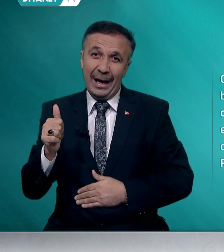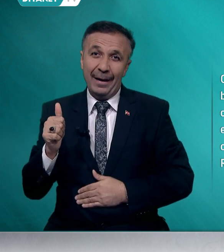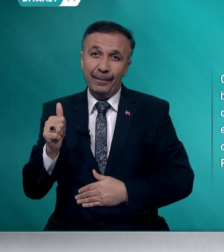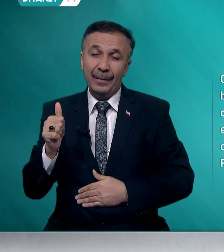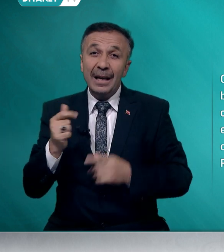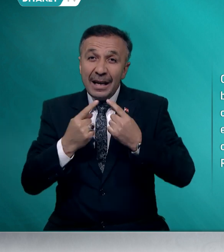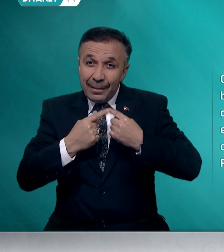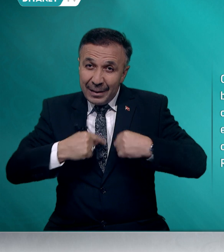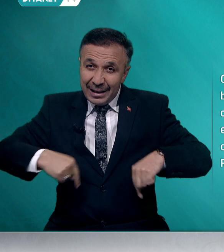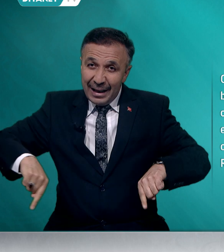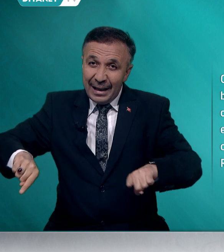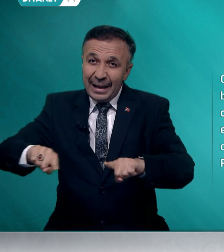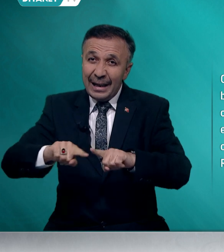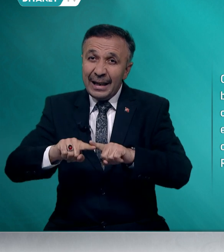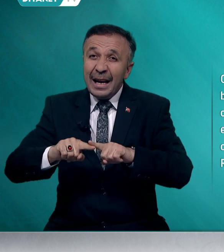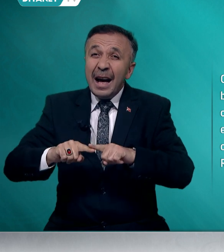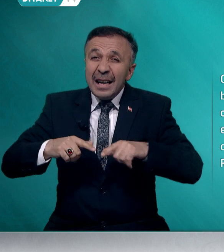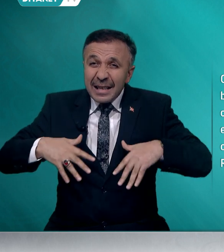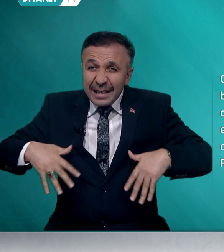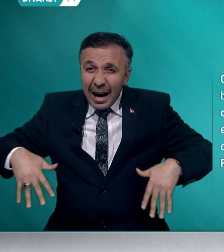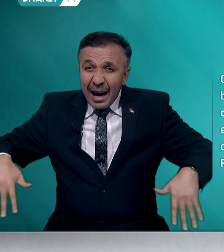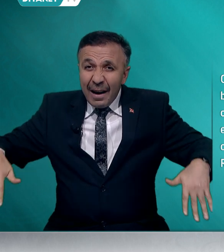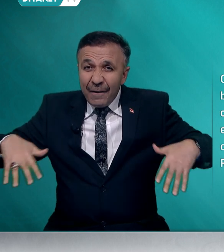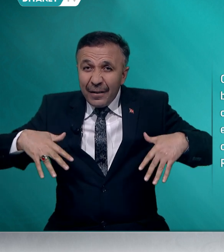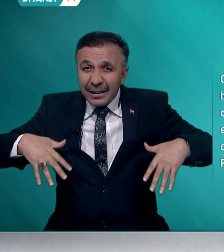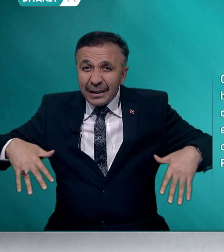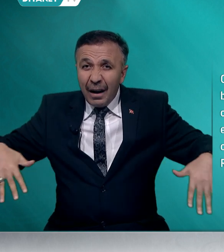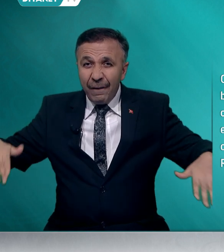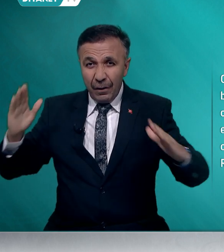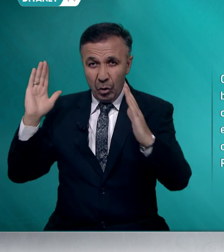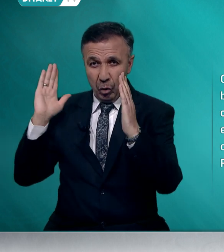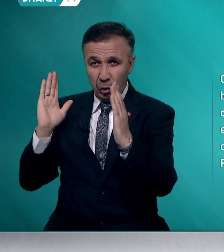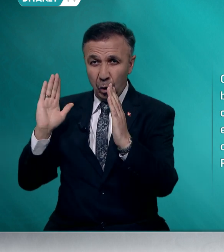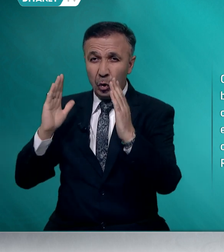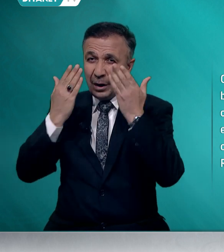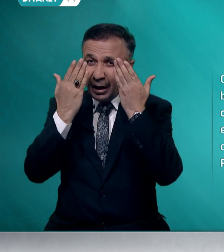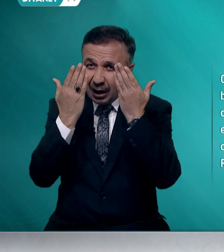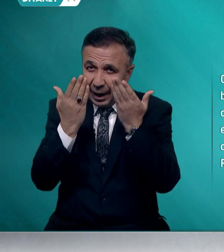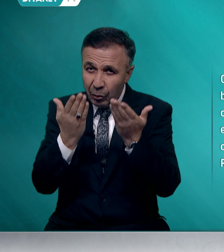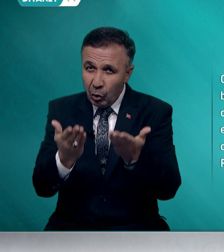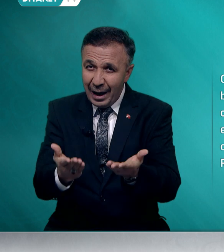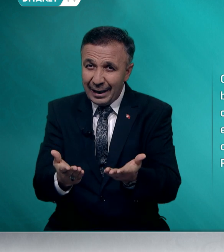bizleri saf saf huzuruna kabul eden,